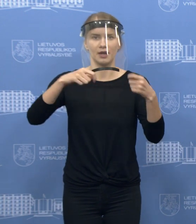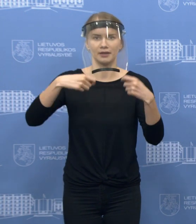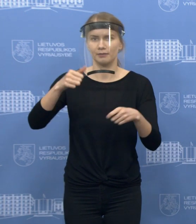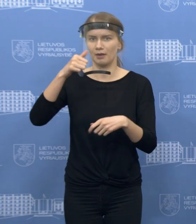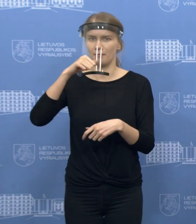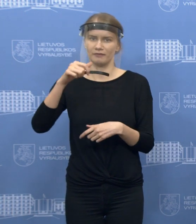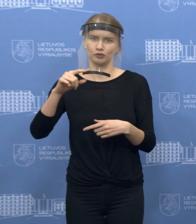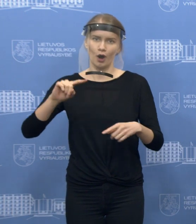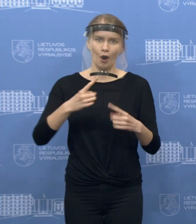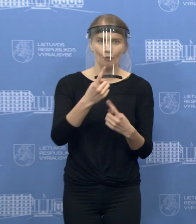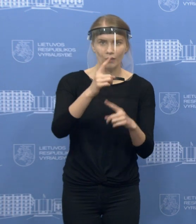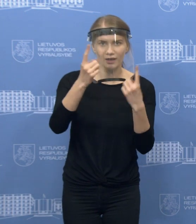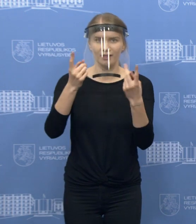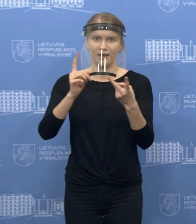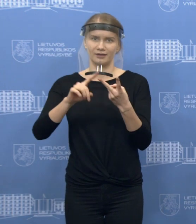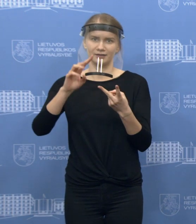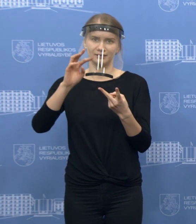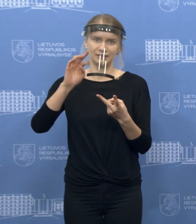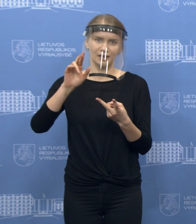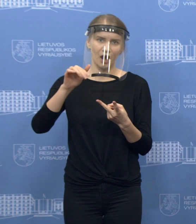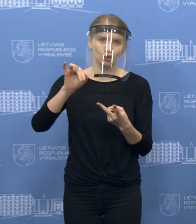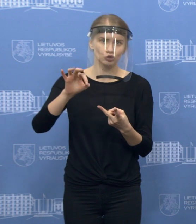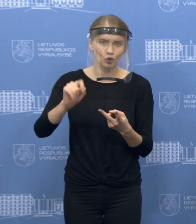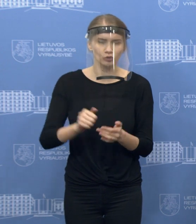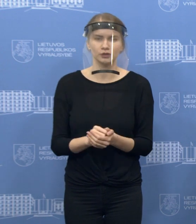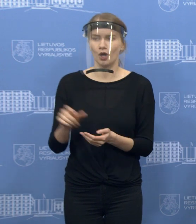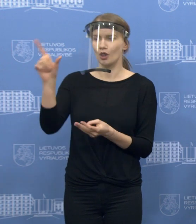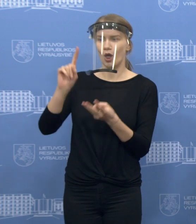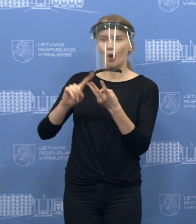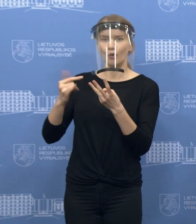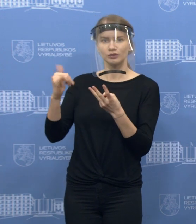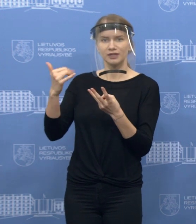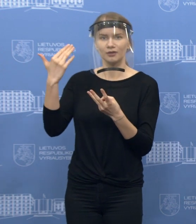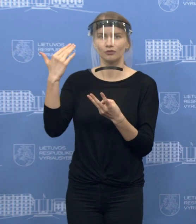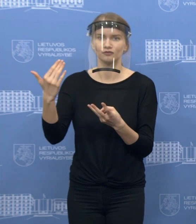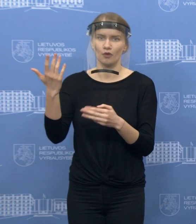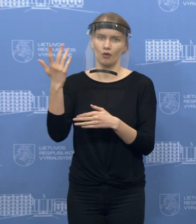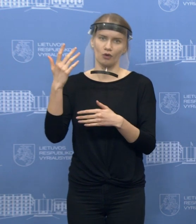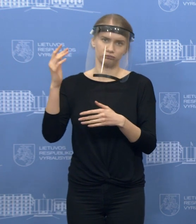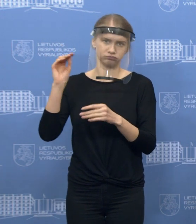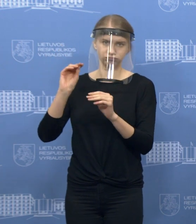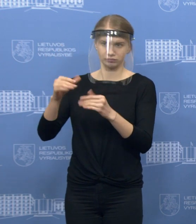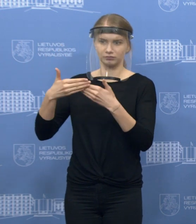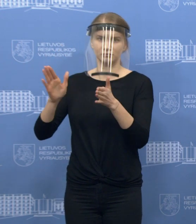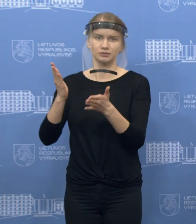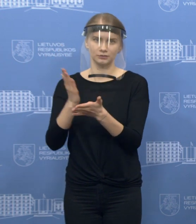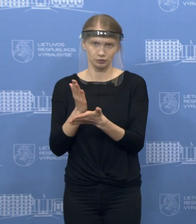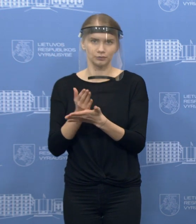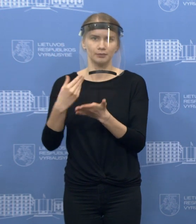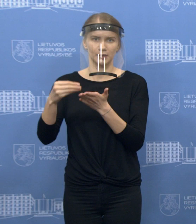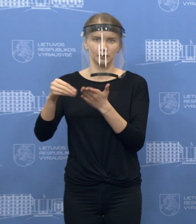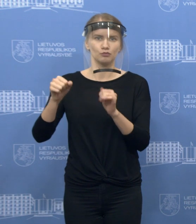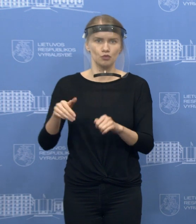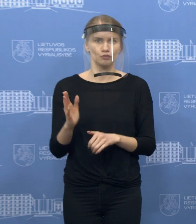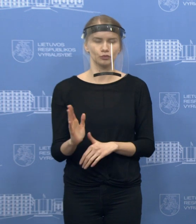skirti saudinimui, trašios, trašų priekyba laukos sąlygos į specializuotos įstaigose. Na, yra numatyta